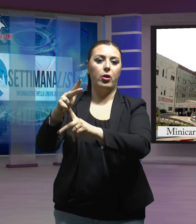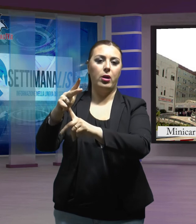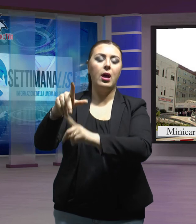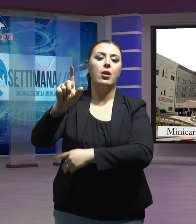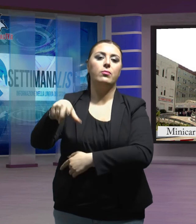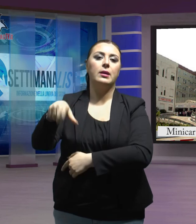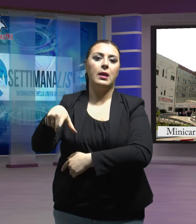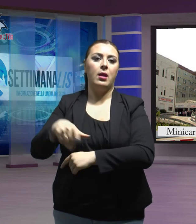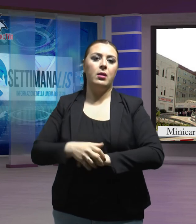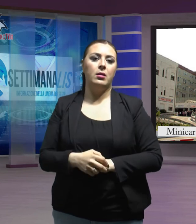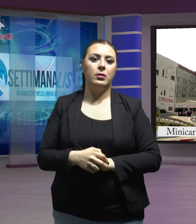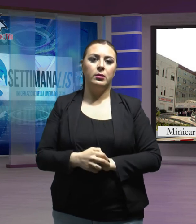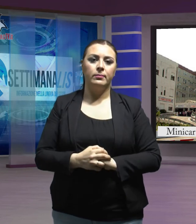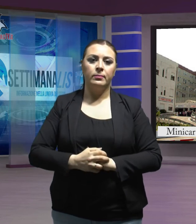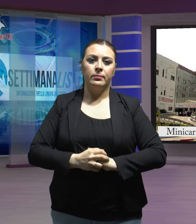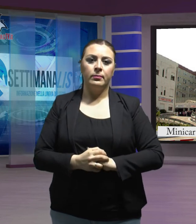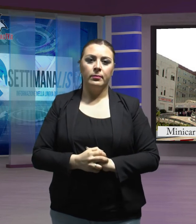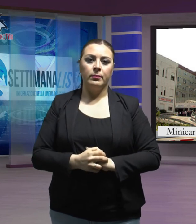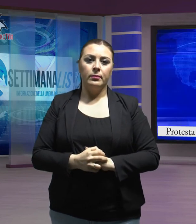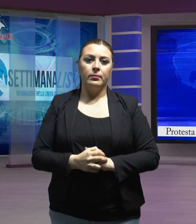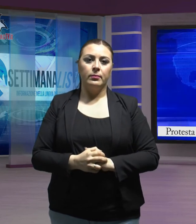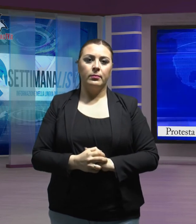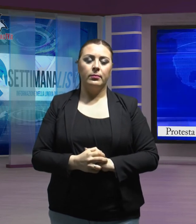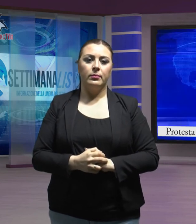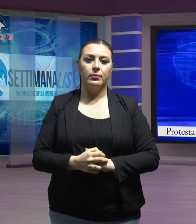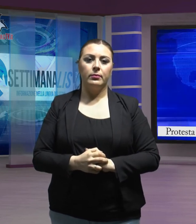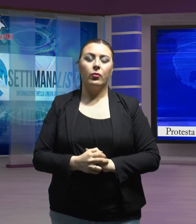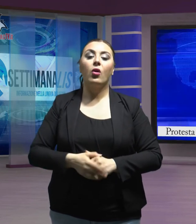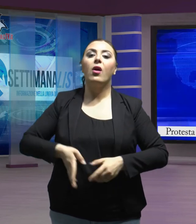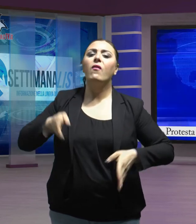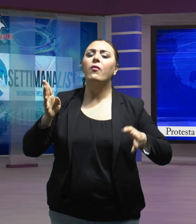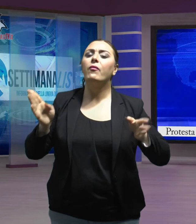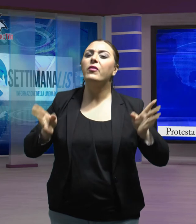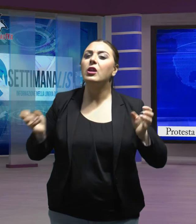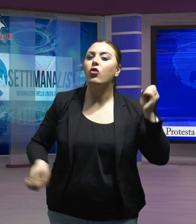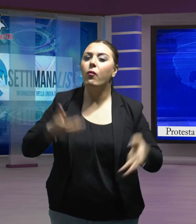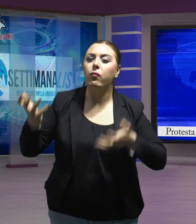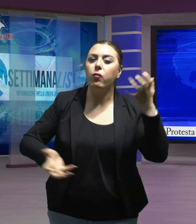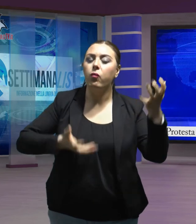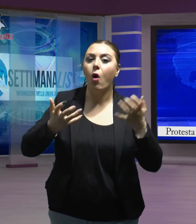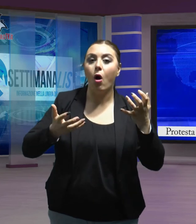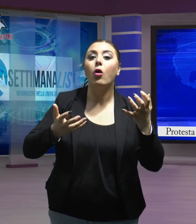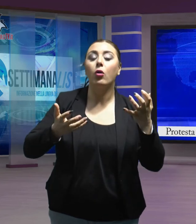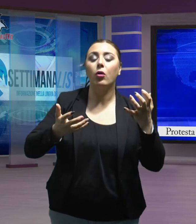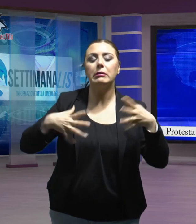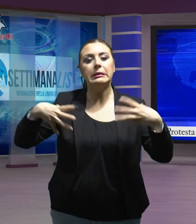Catanzaro. I vigili del fuoco aderenti ad un sindacato